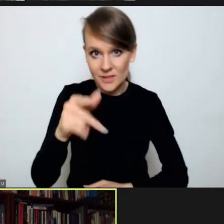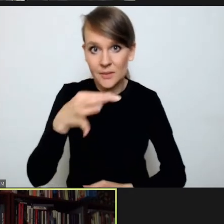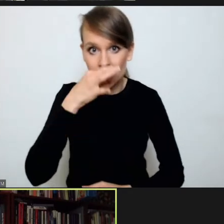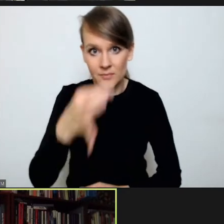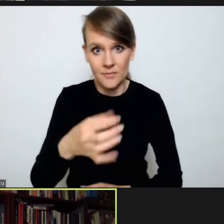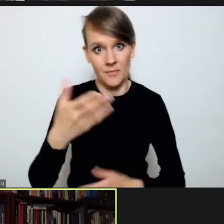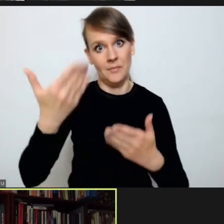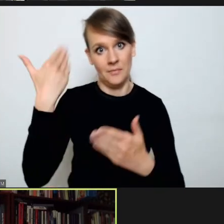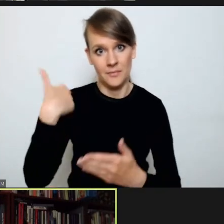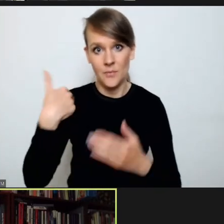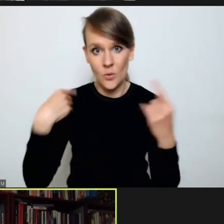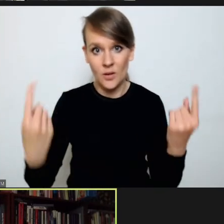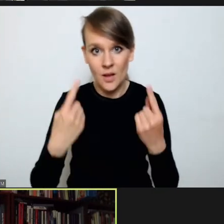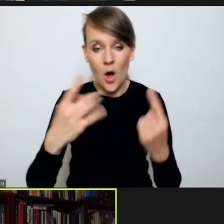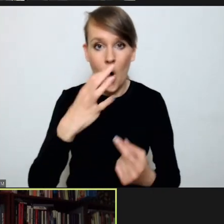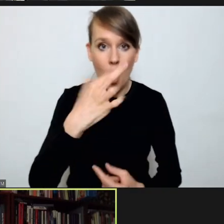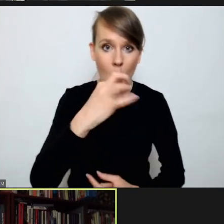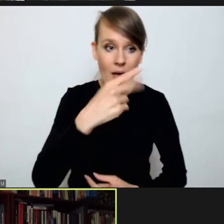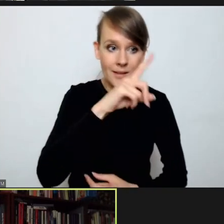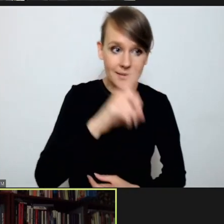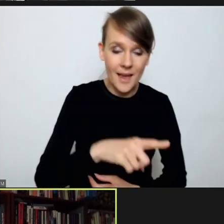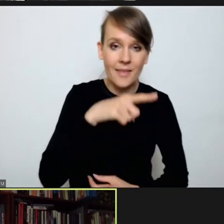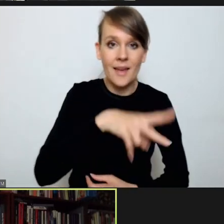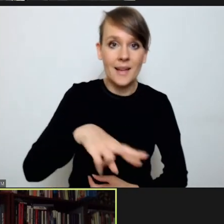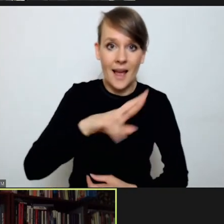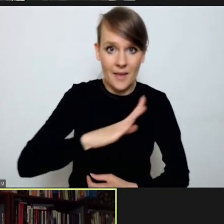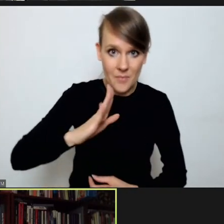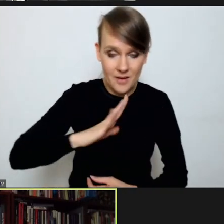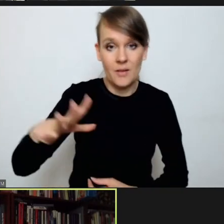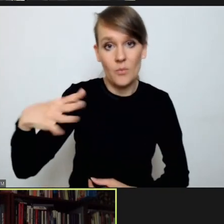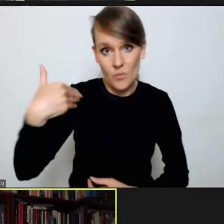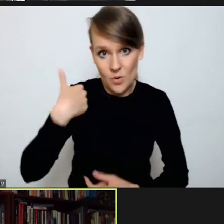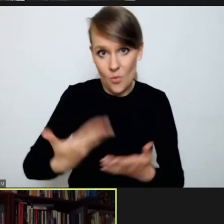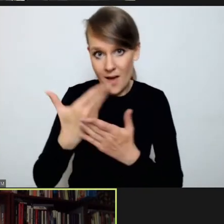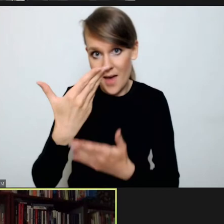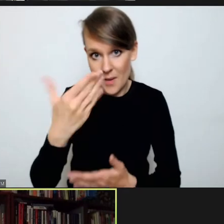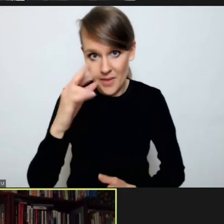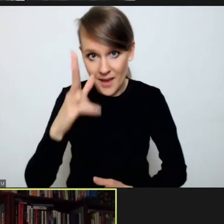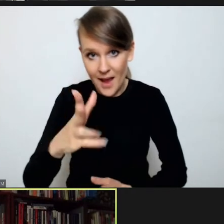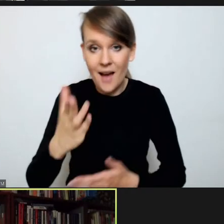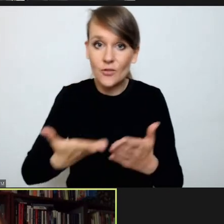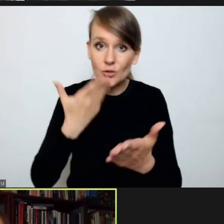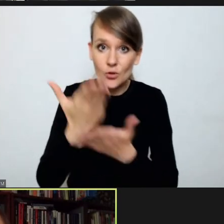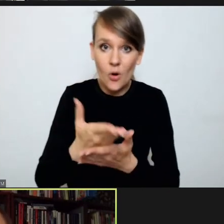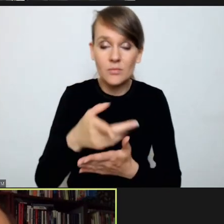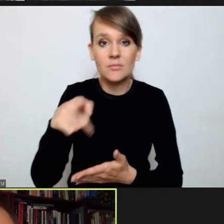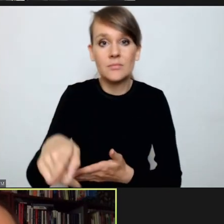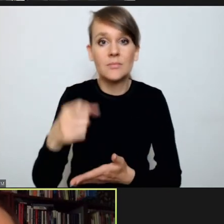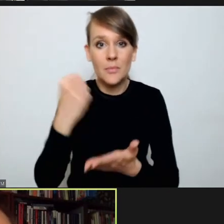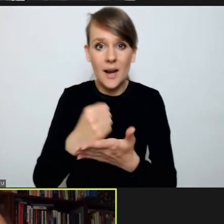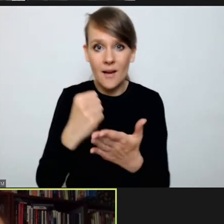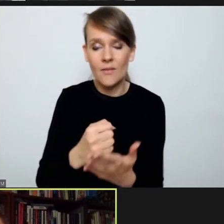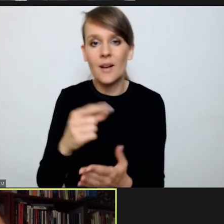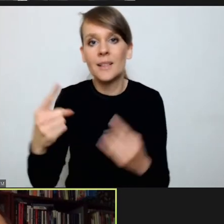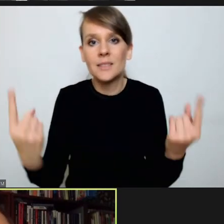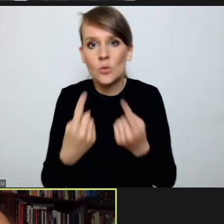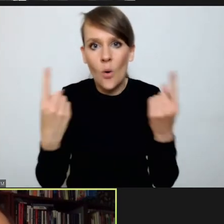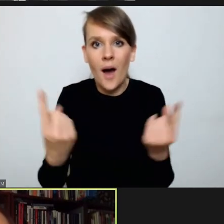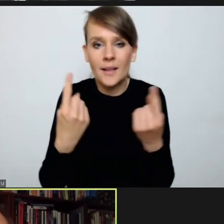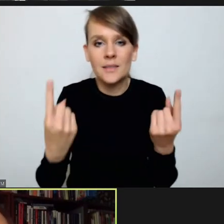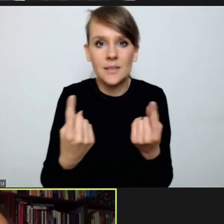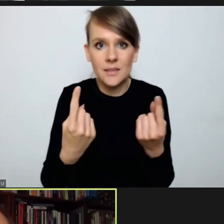zdarzało się, że organy ONZ, a w szczególności Rada Bezpieczeństwa, występowały do MTK z wnioskami o wszczęcie postępowania w przypadkach jakichś